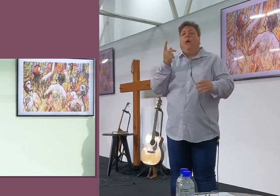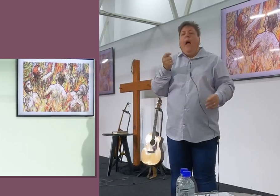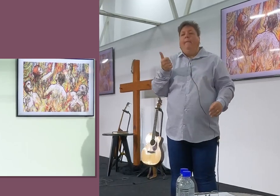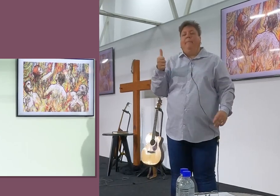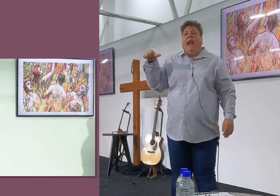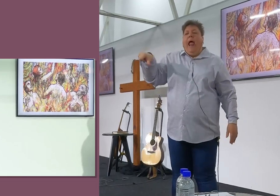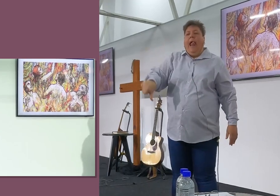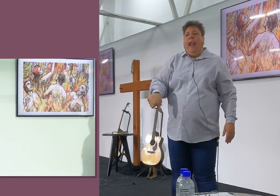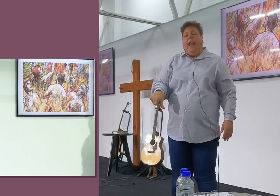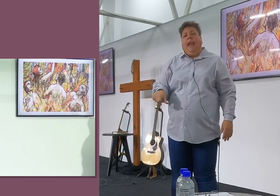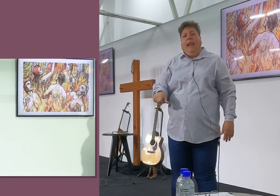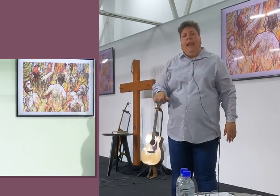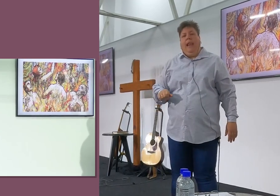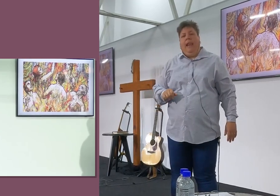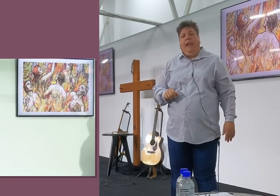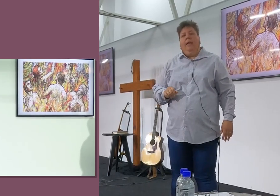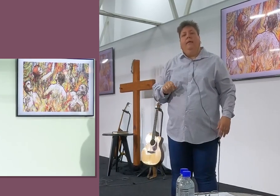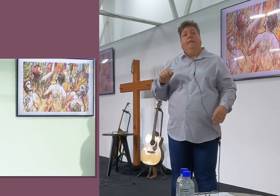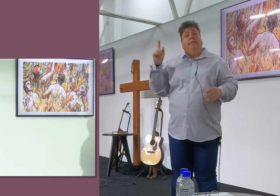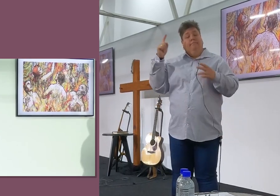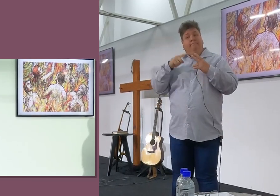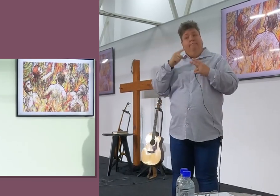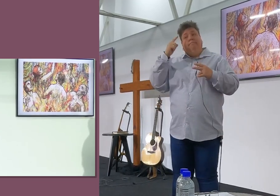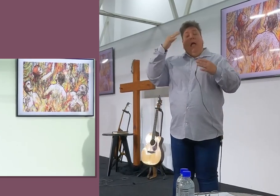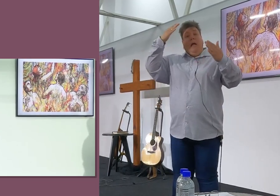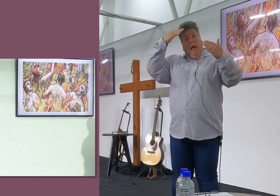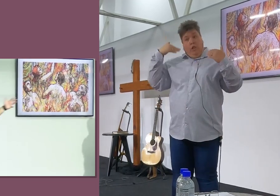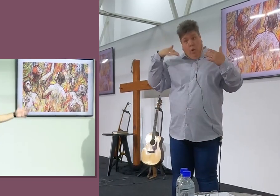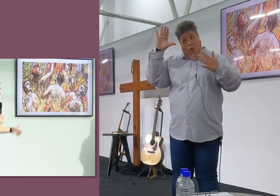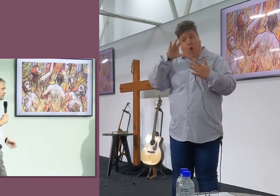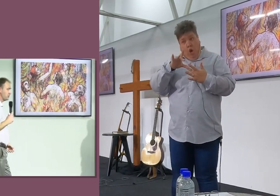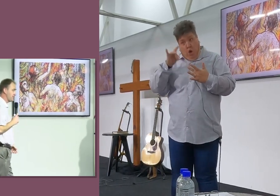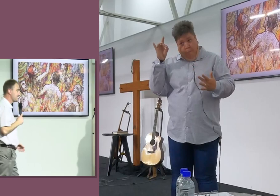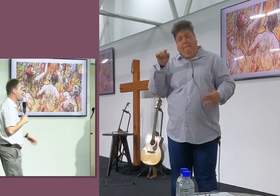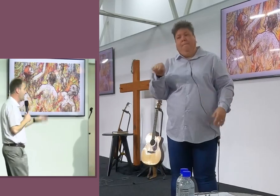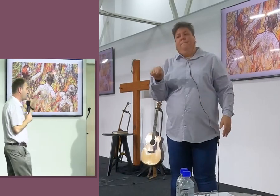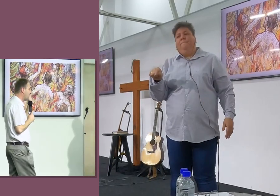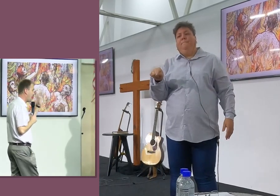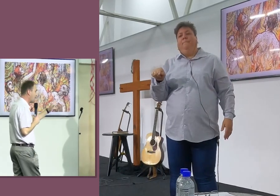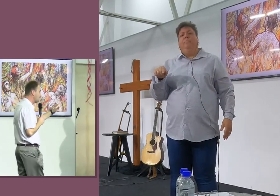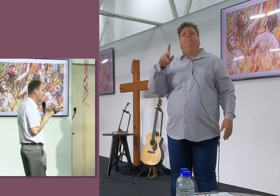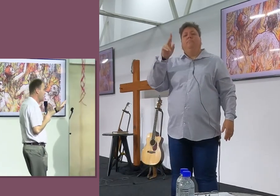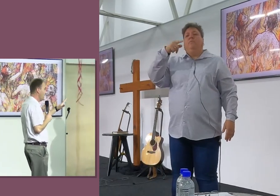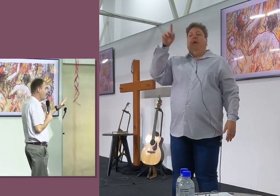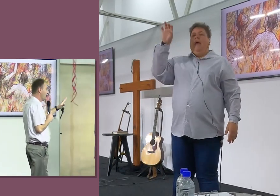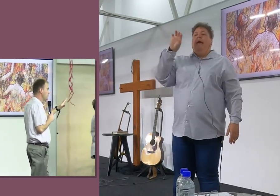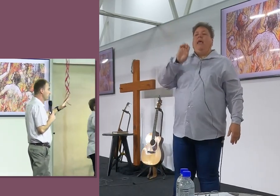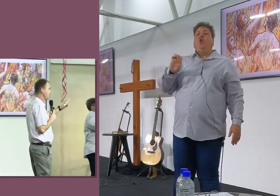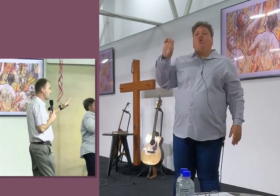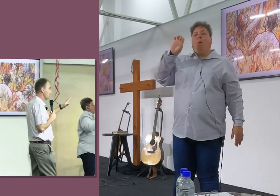sê? En, Maar hulle het letterlijk uitgedink, En die rede daarvoor is, As jy nou Europa gaan toer, En jy sien al die grand,